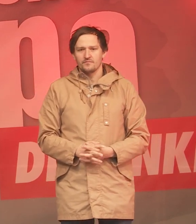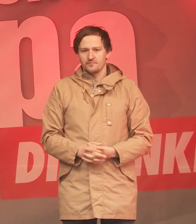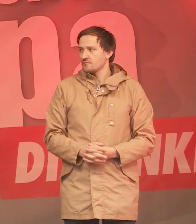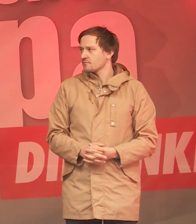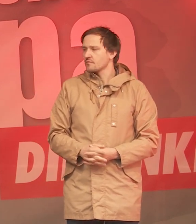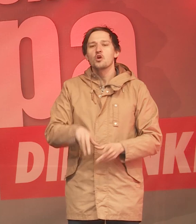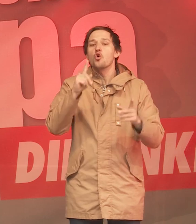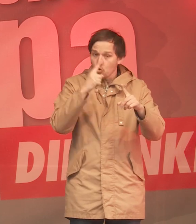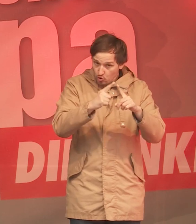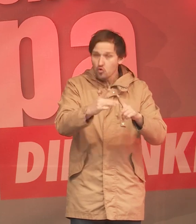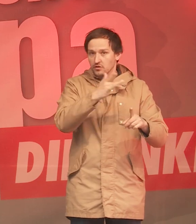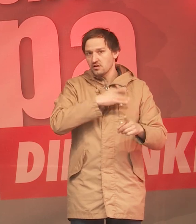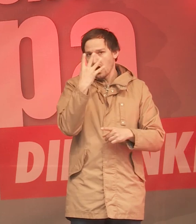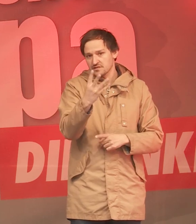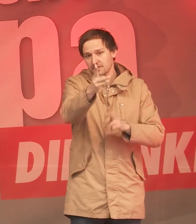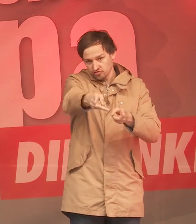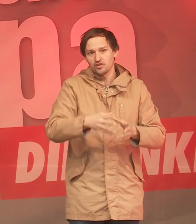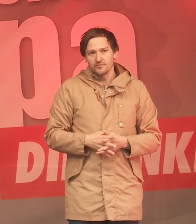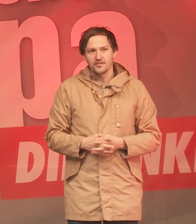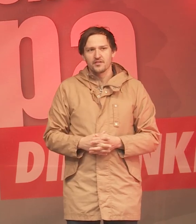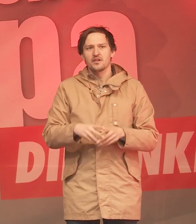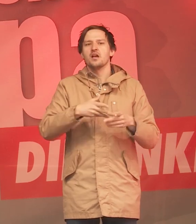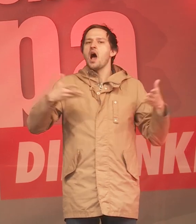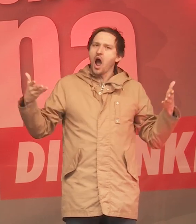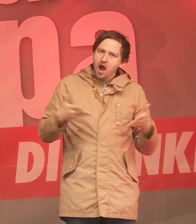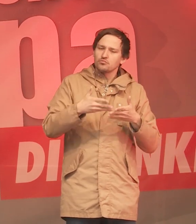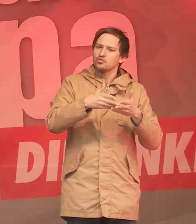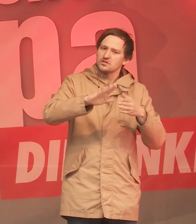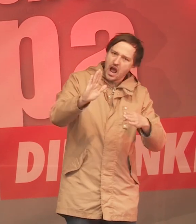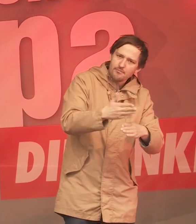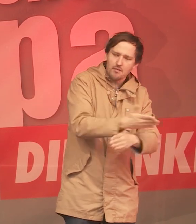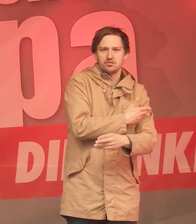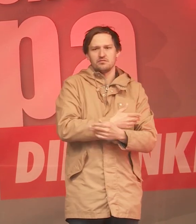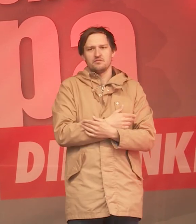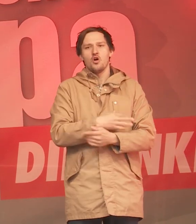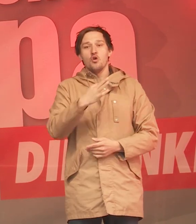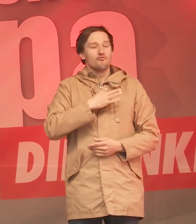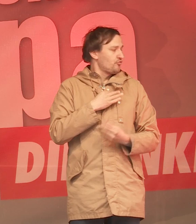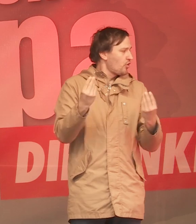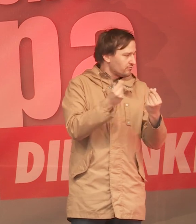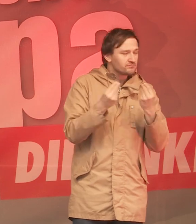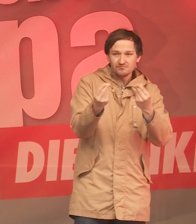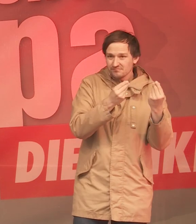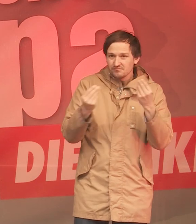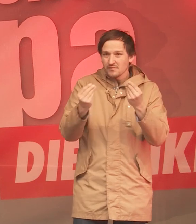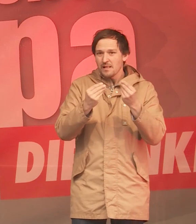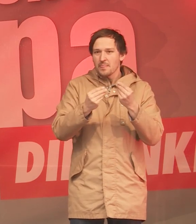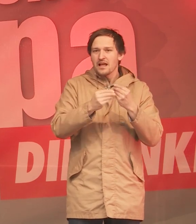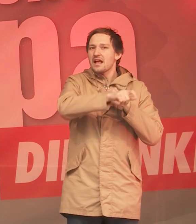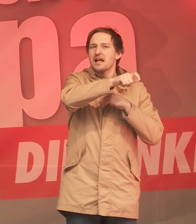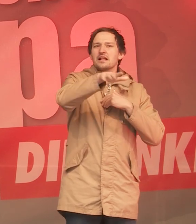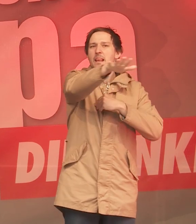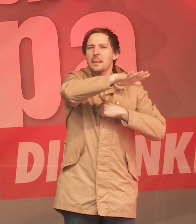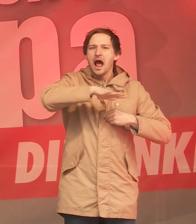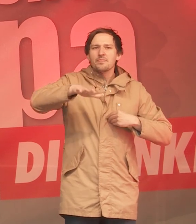Und für Hartz IV zur Bekämpfung der Armut. Ich finde ohnehin, in einem reichen Land oder